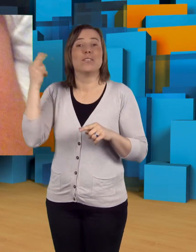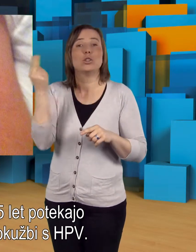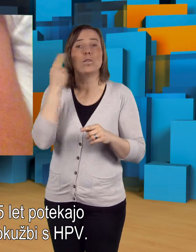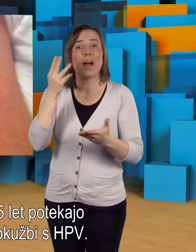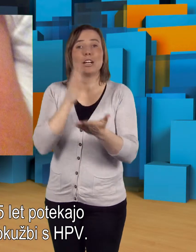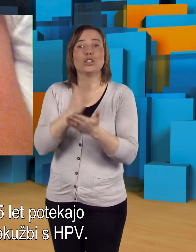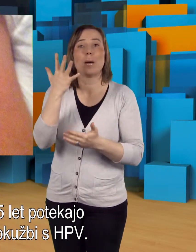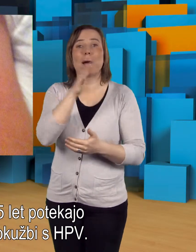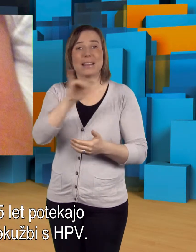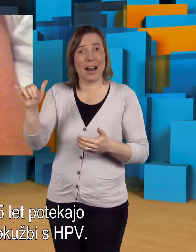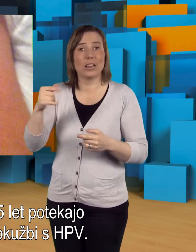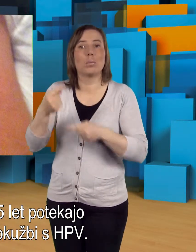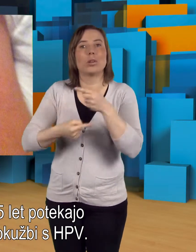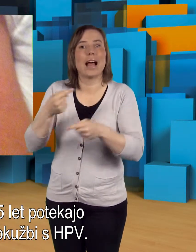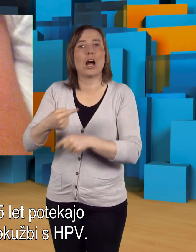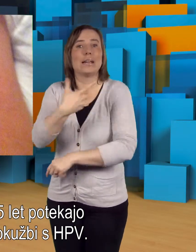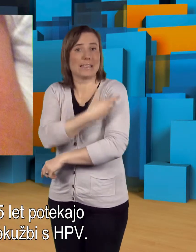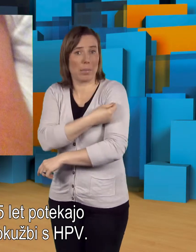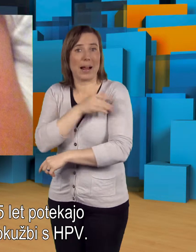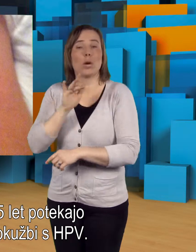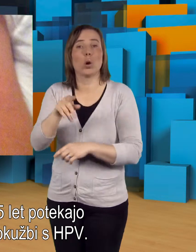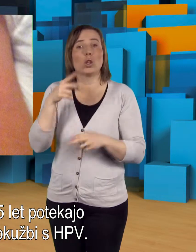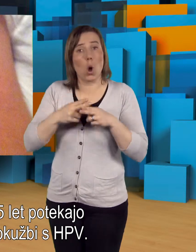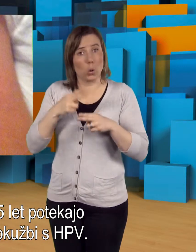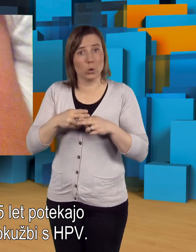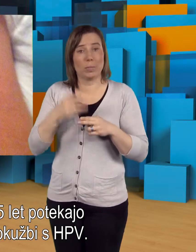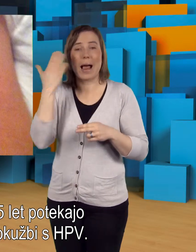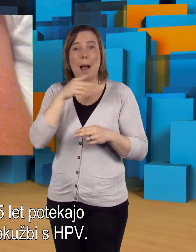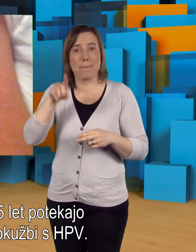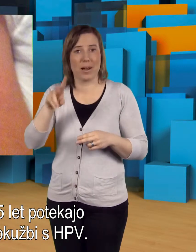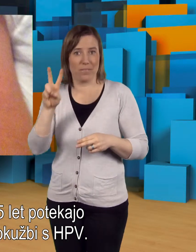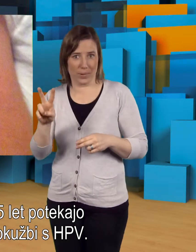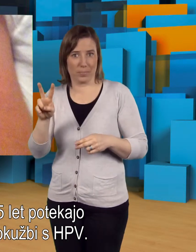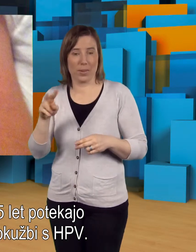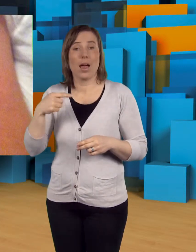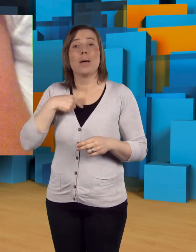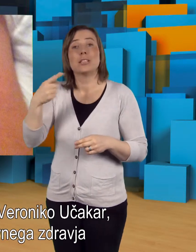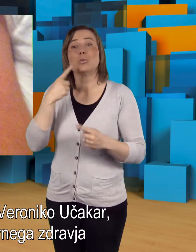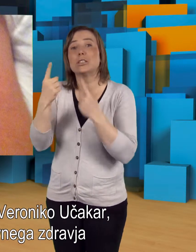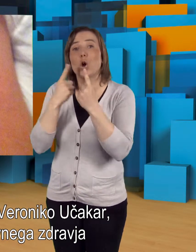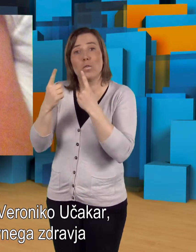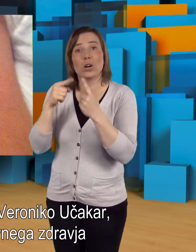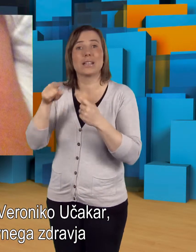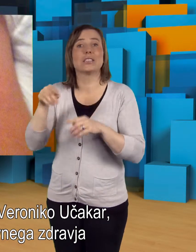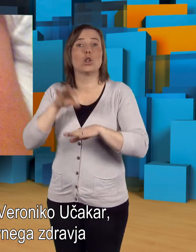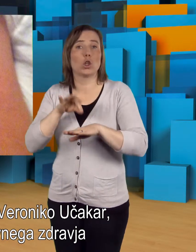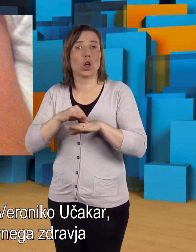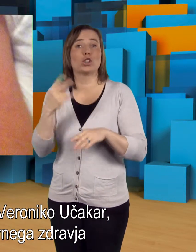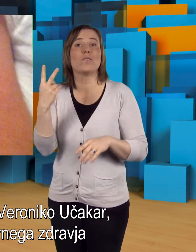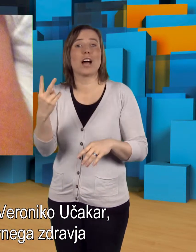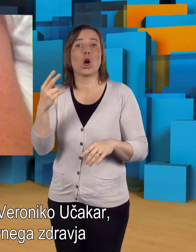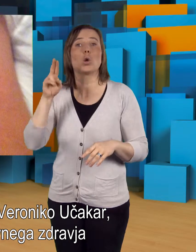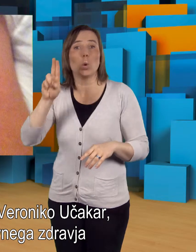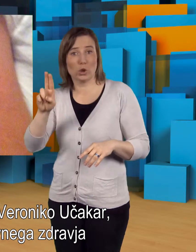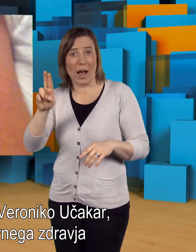V Sloveniji že pet let potekajo cepljanja proti okužbi z HPV. Govorili smo z doktorico